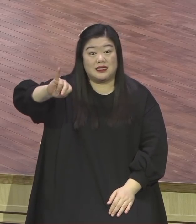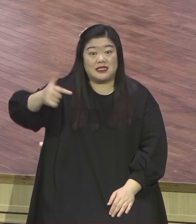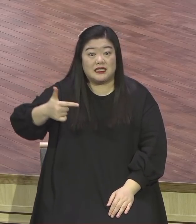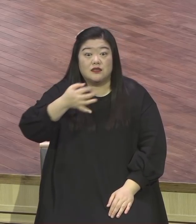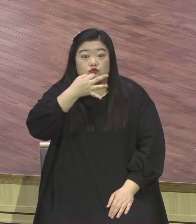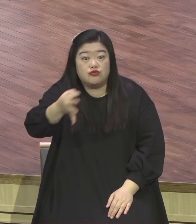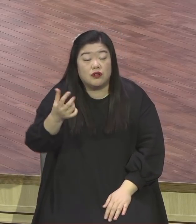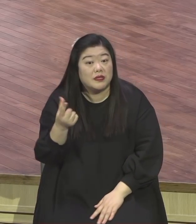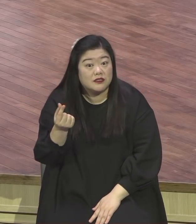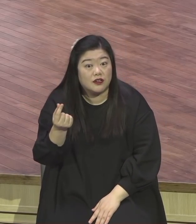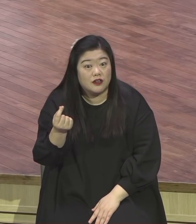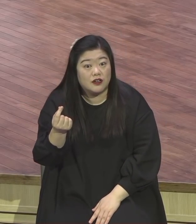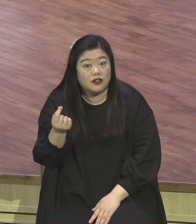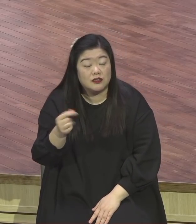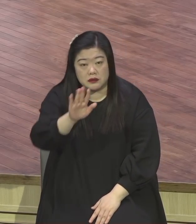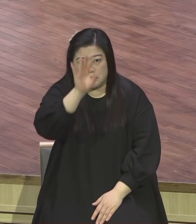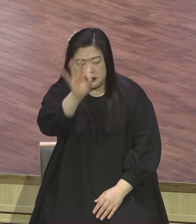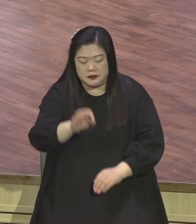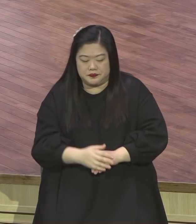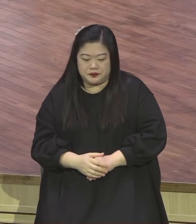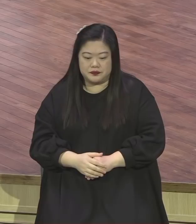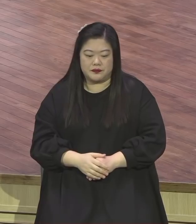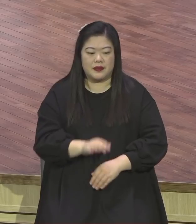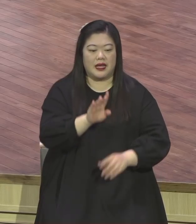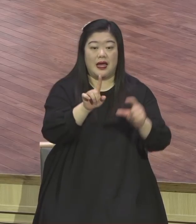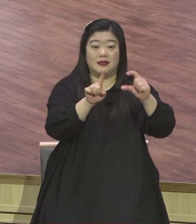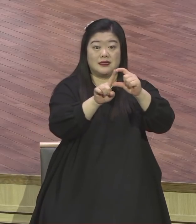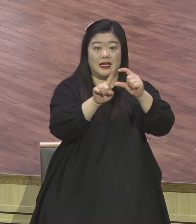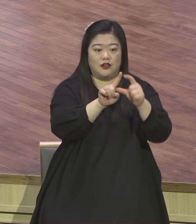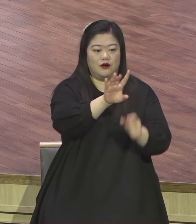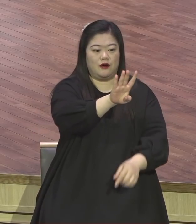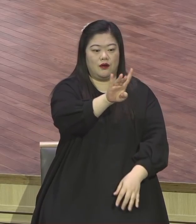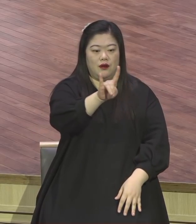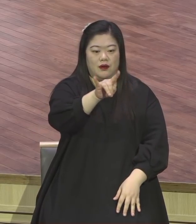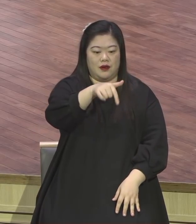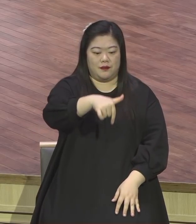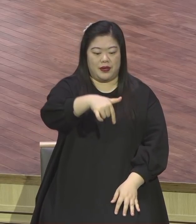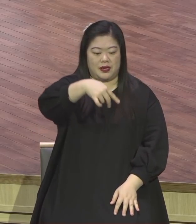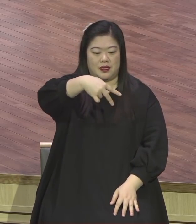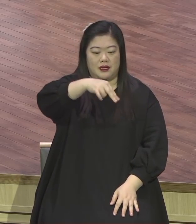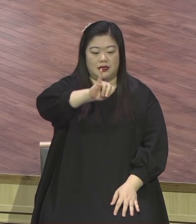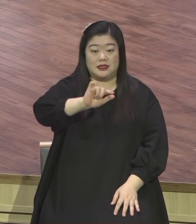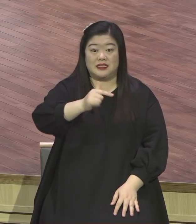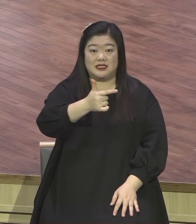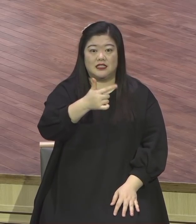재밌는 거는요 백신이란 이 말 자체가 영어입니다 영어인데